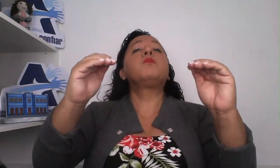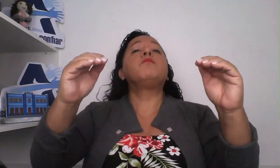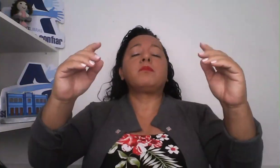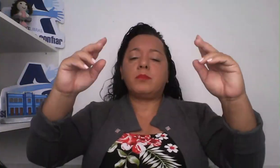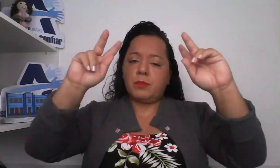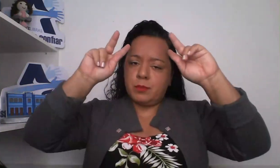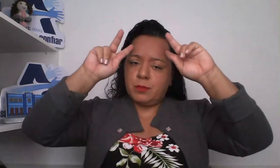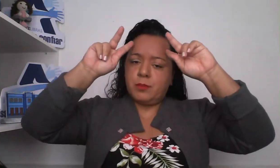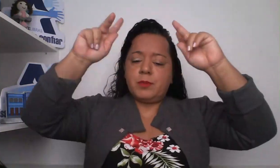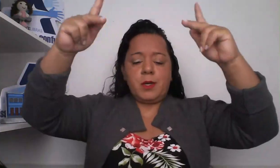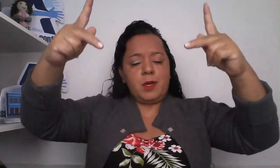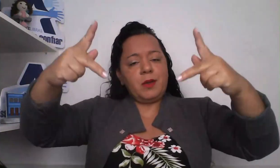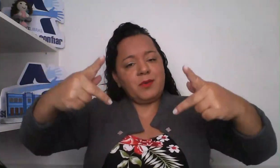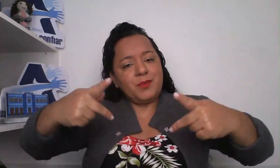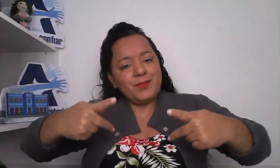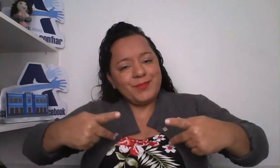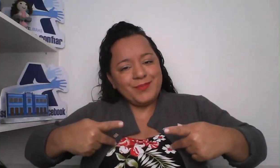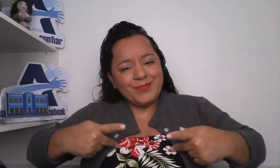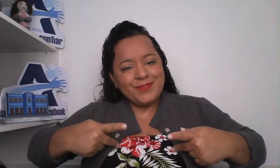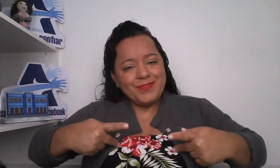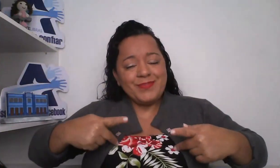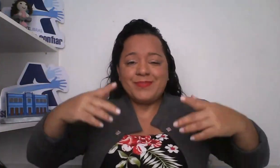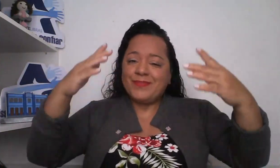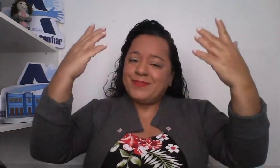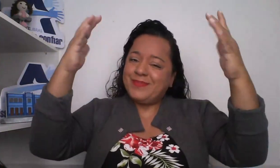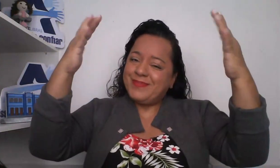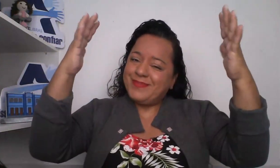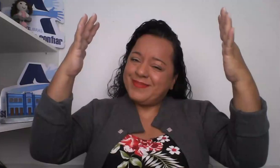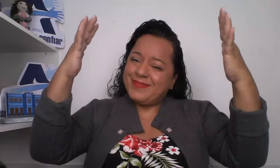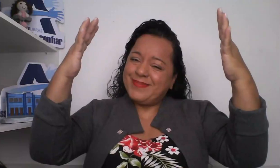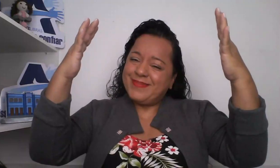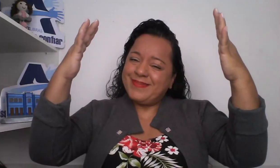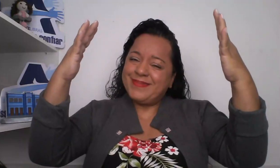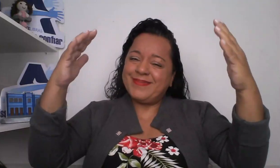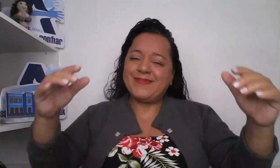do respeito e do reconhecimento. Parabéns!